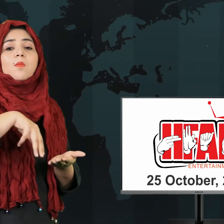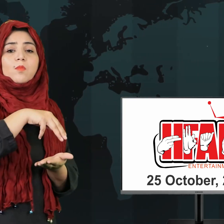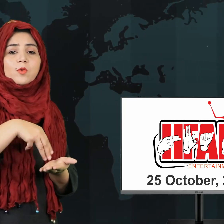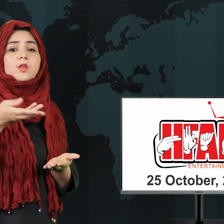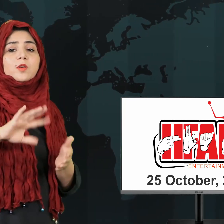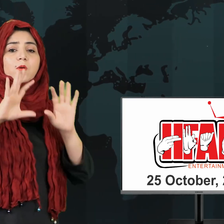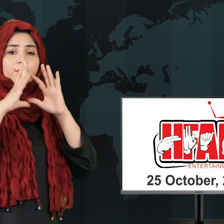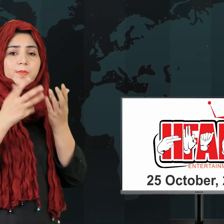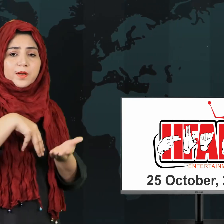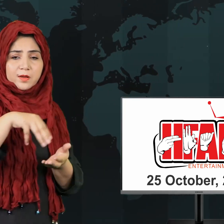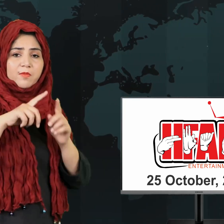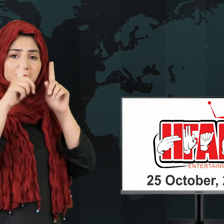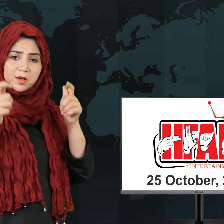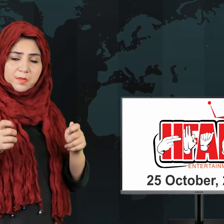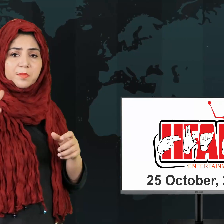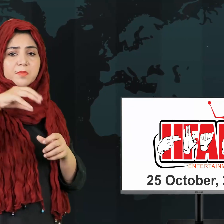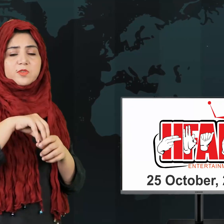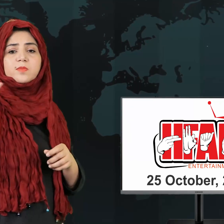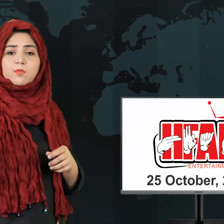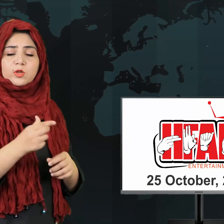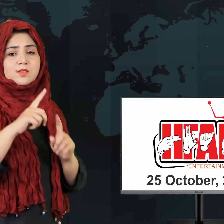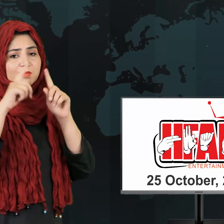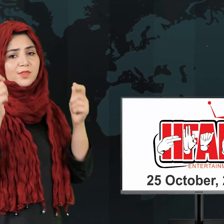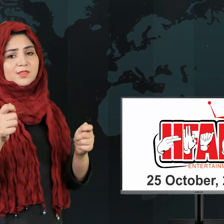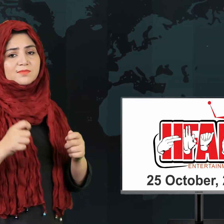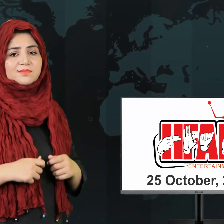मुलकी और बैनुल अक्वामी हबरों पर मुश्टमिल मुक्तसेर बुलिटन